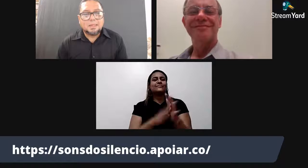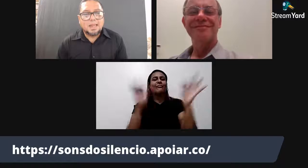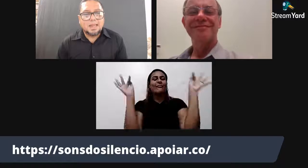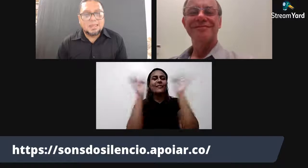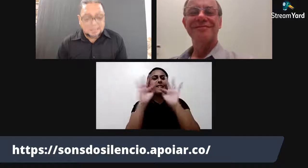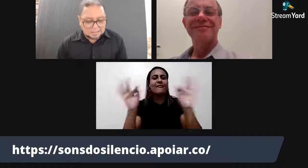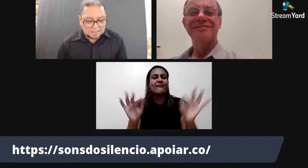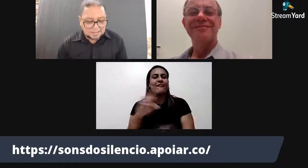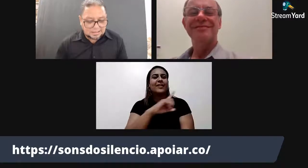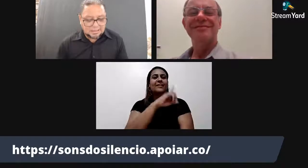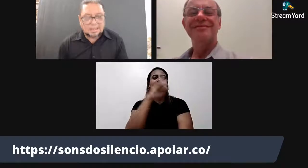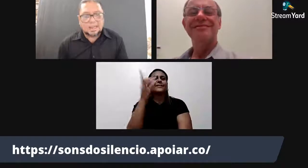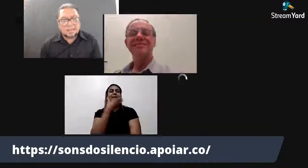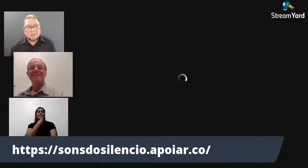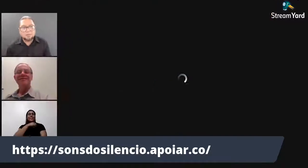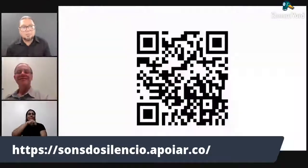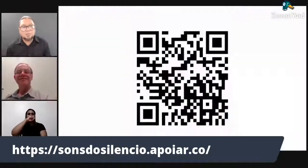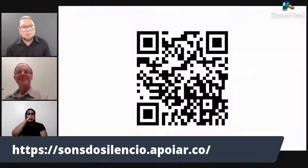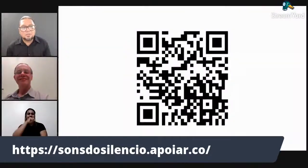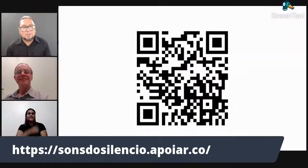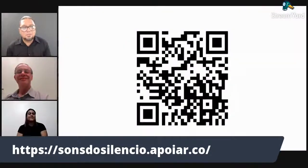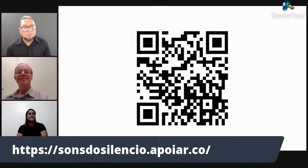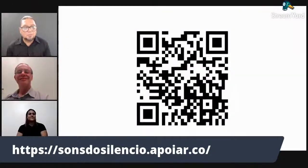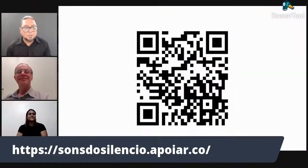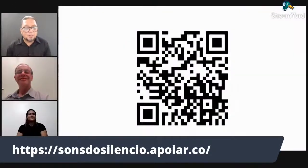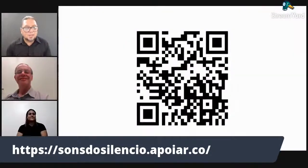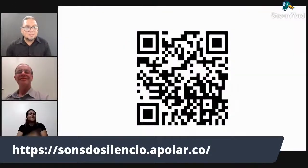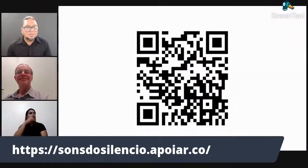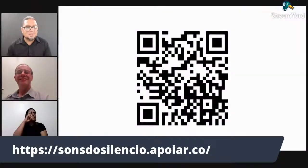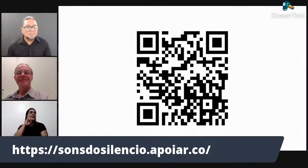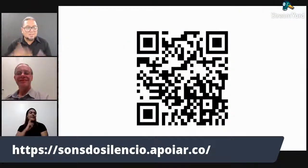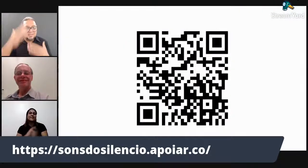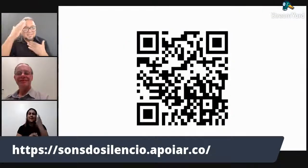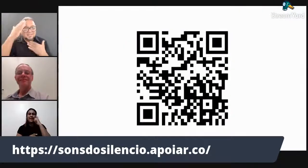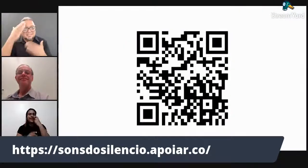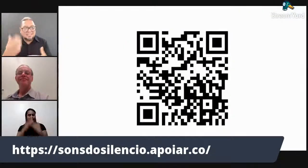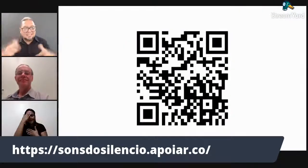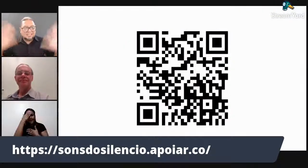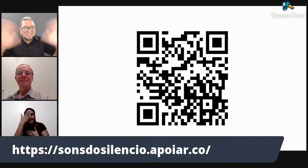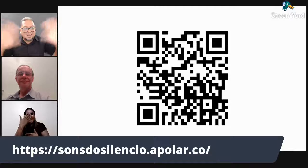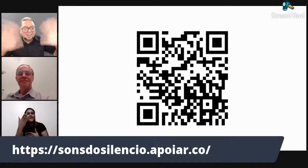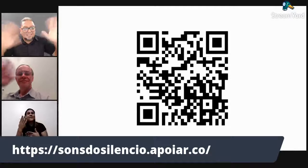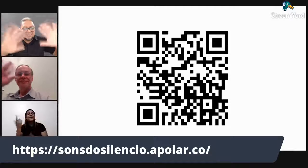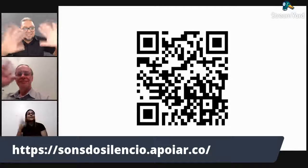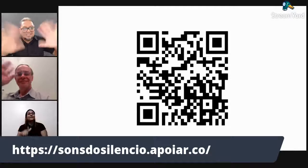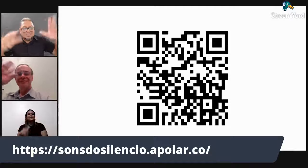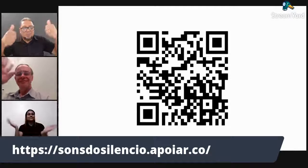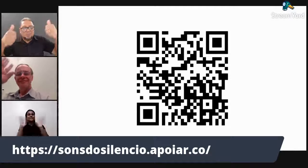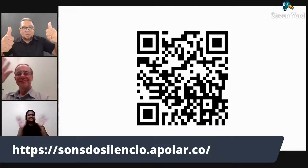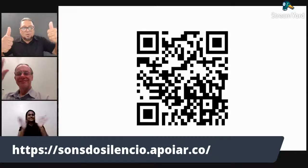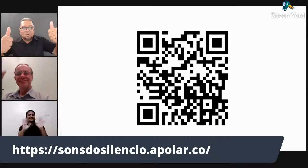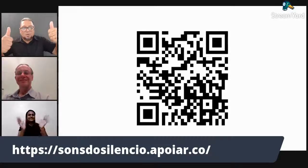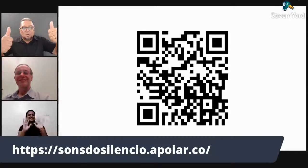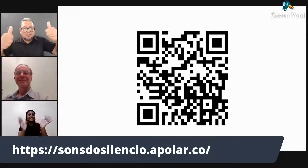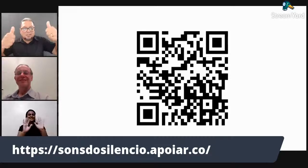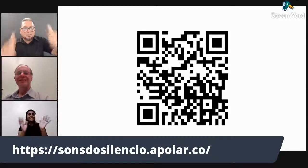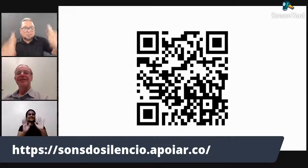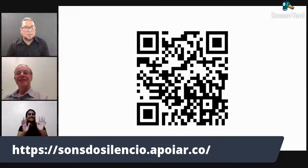Mirelle e Elaine mais uma vez muito obrigado tchau tchau valeu pessoal até a próxima